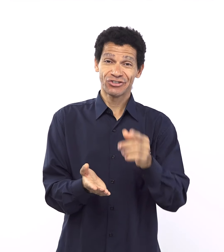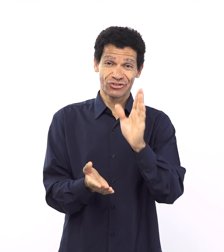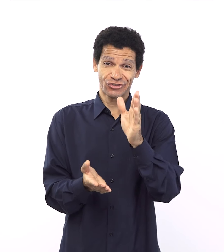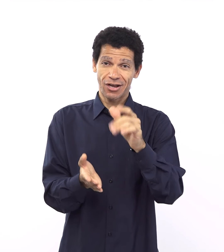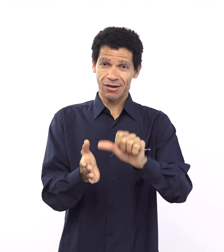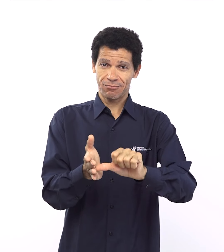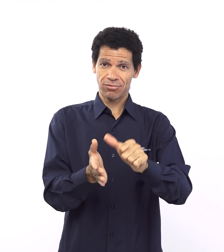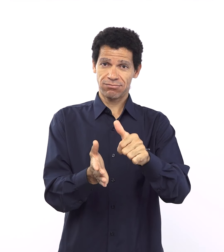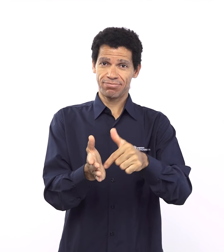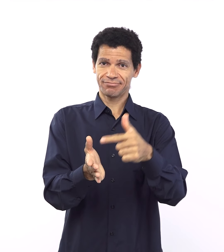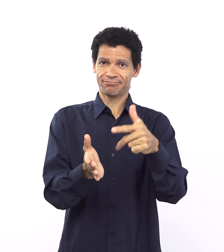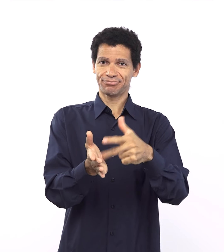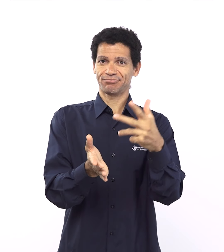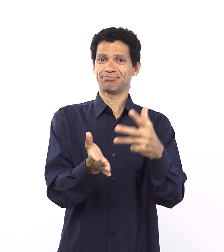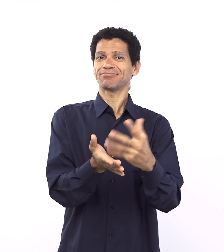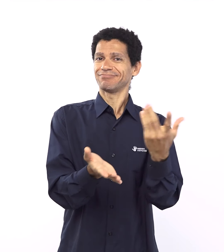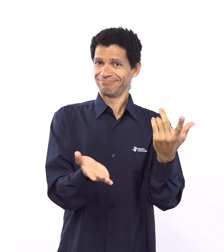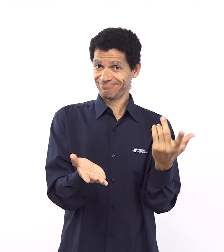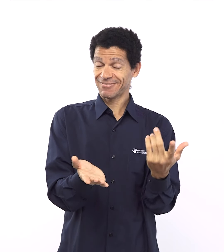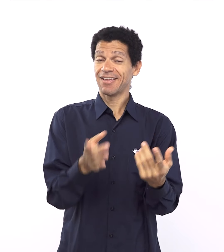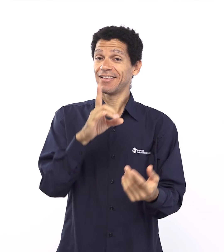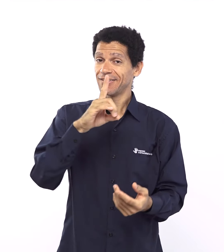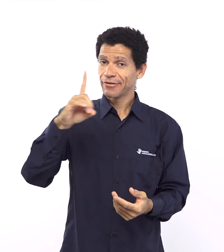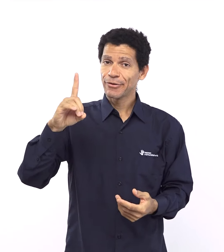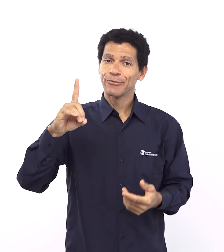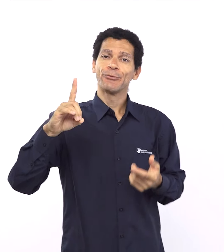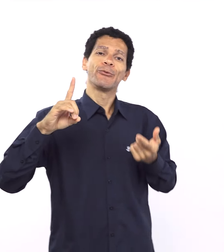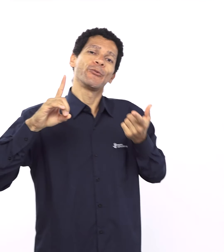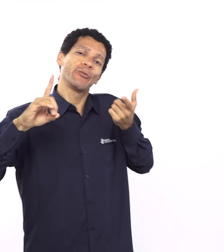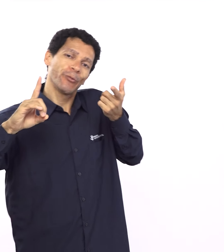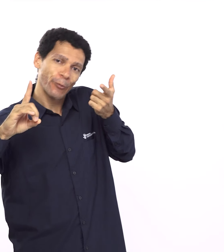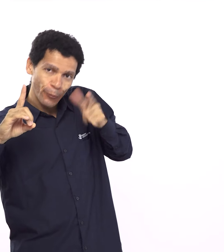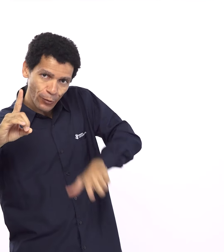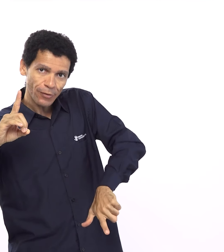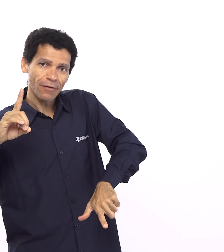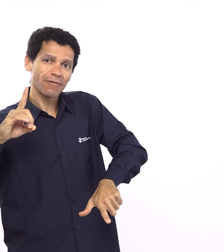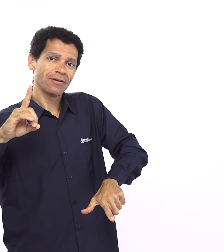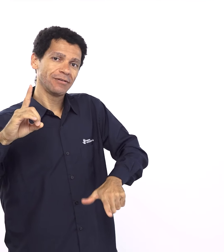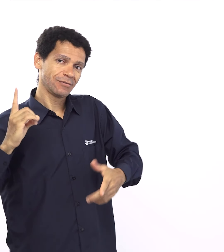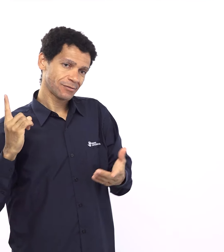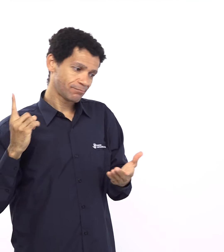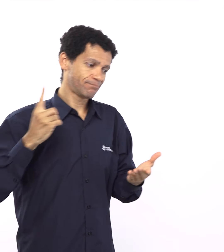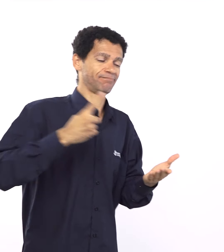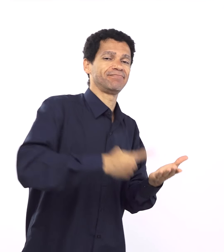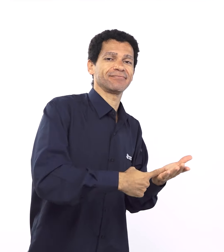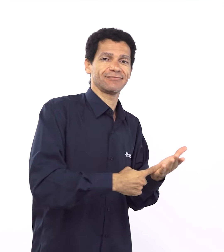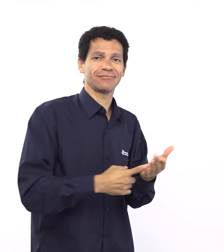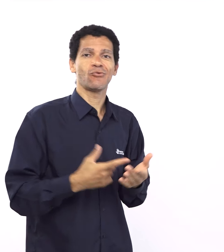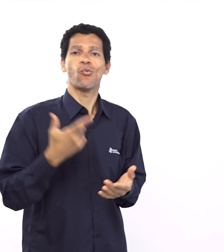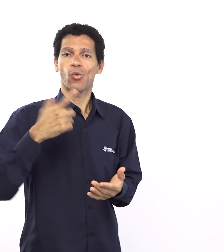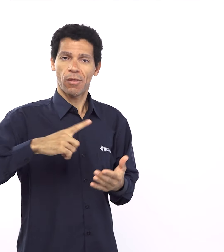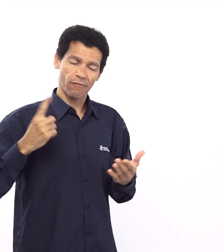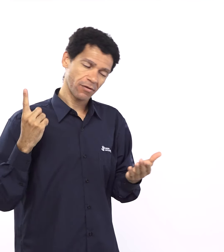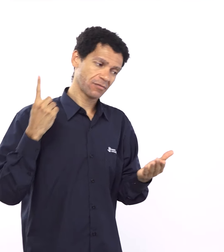sou lá de Êxodo quando ele faz aliança com o povo então é séria a fala e por que isso acontece porque